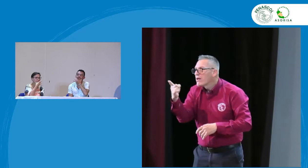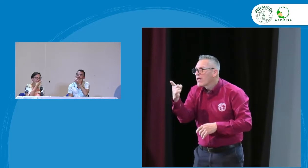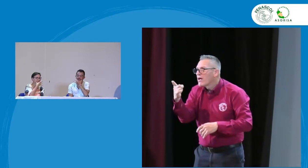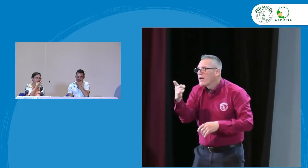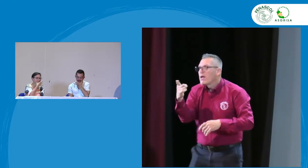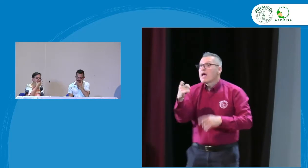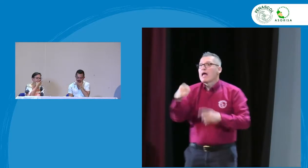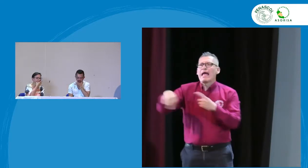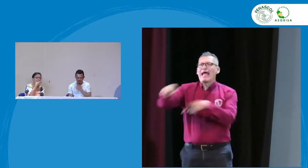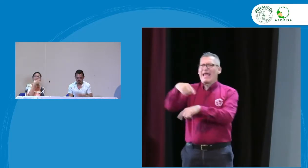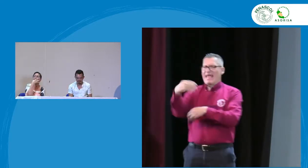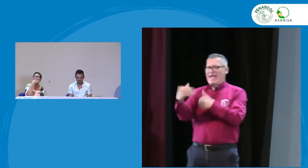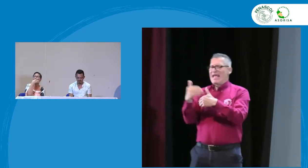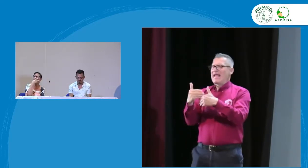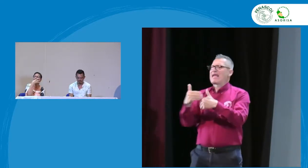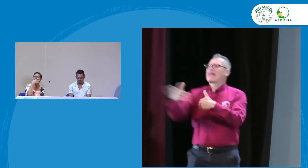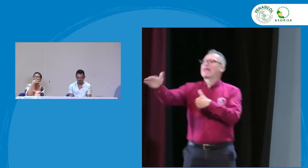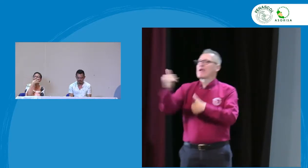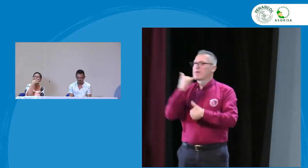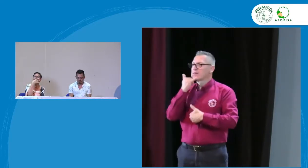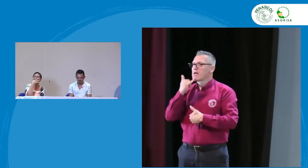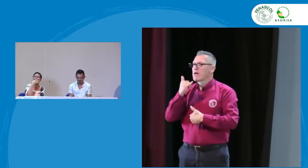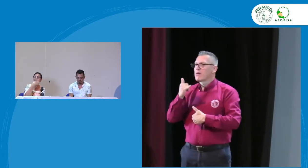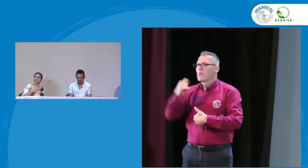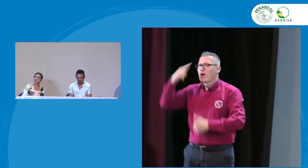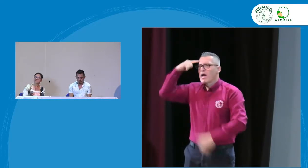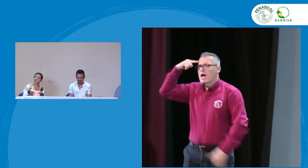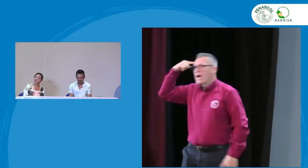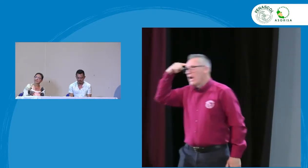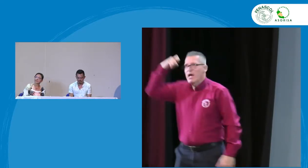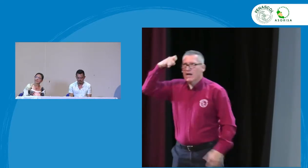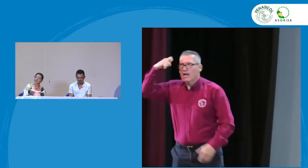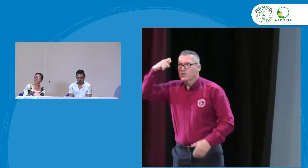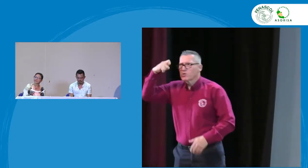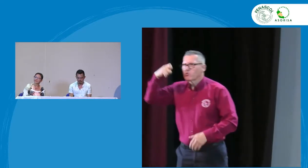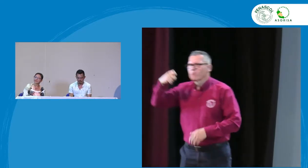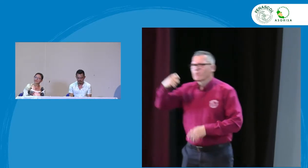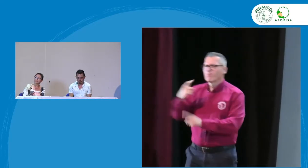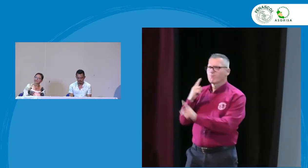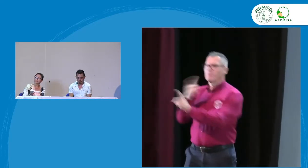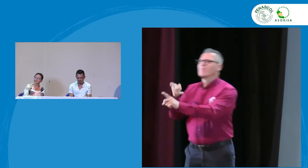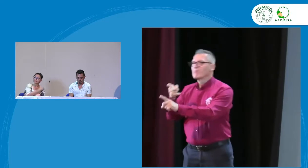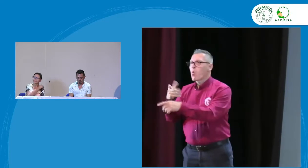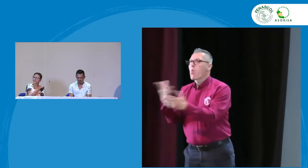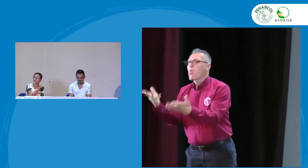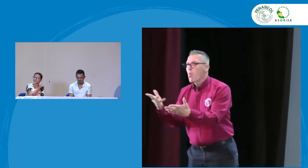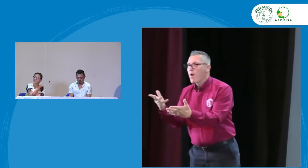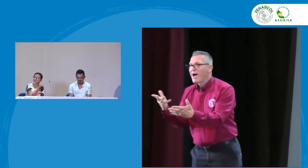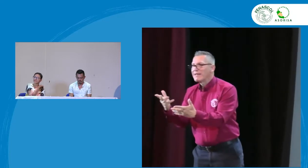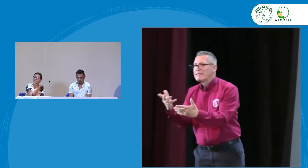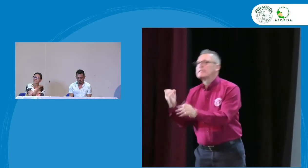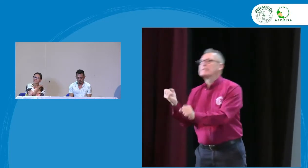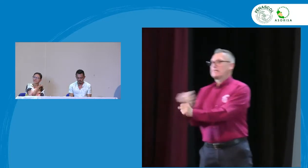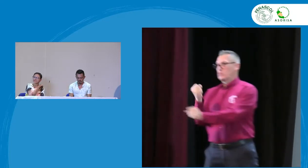eso el doctor Gaviria entonces ¿qué vamos a hacer nosotros hacia adelante? ¿cuál va a ser el reto de la comunidad